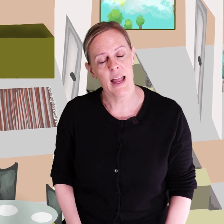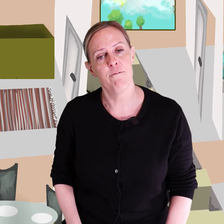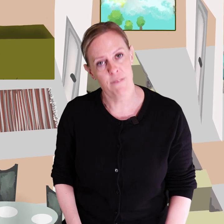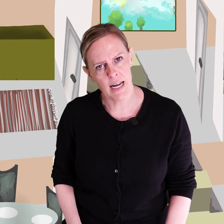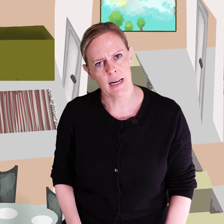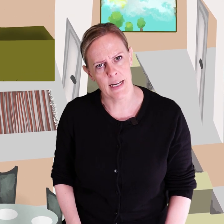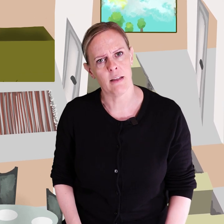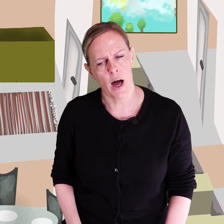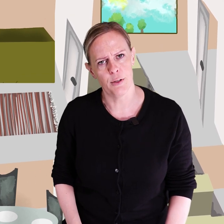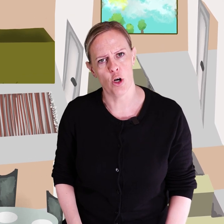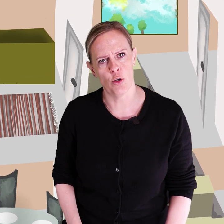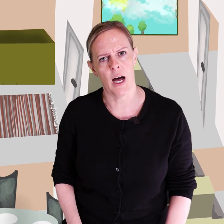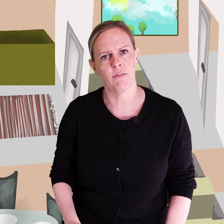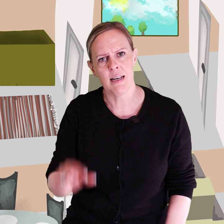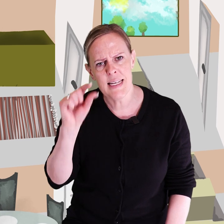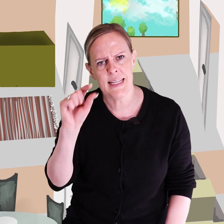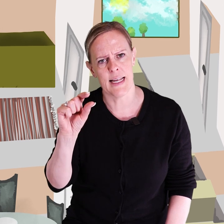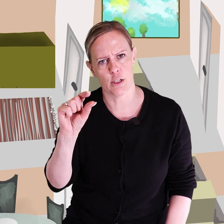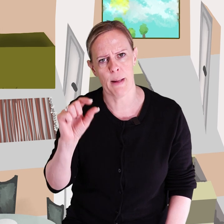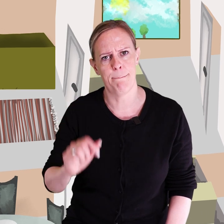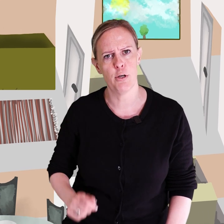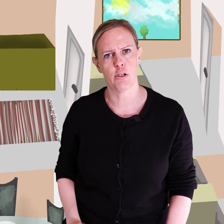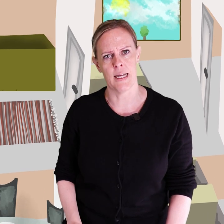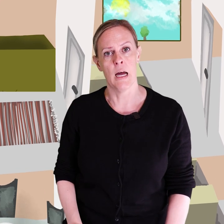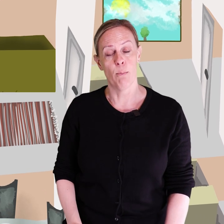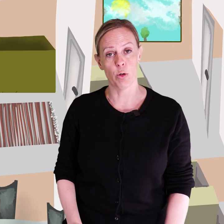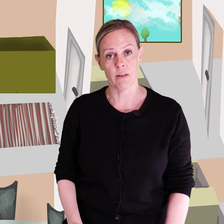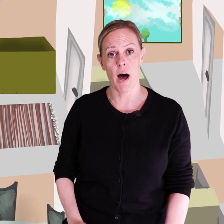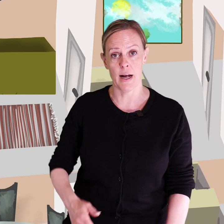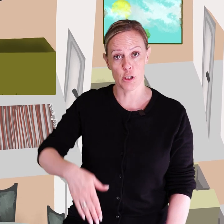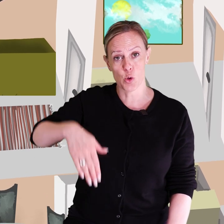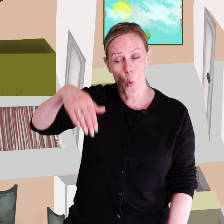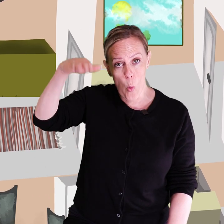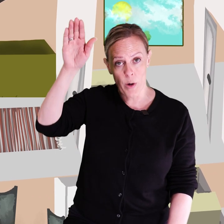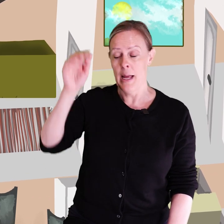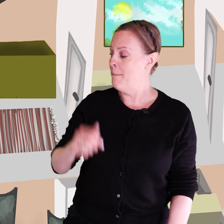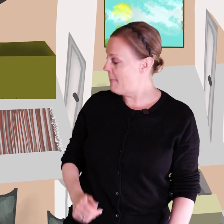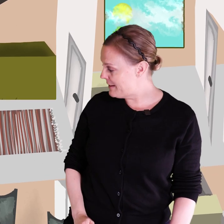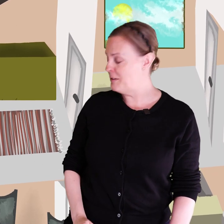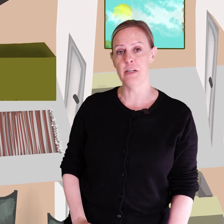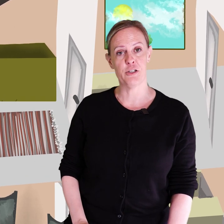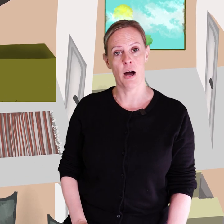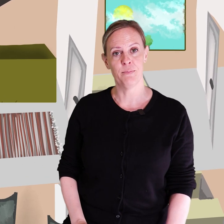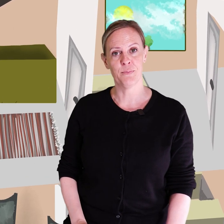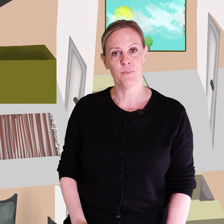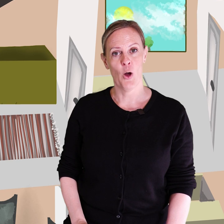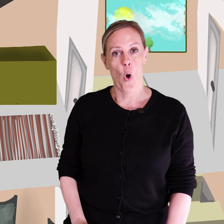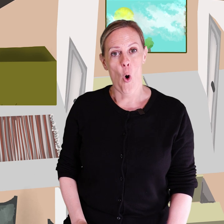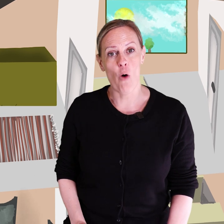det är väldigt annorlunda att vara liten som en pyssling mot att vara en stor människa. Och